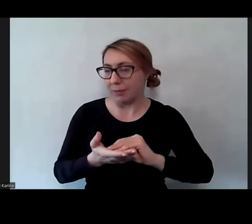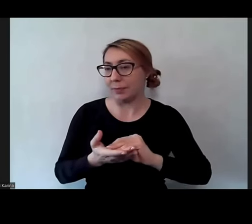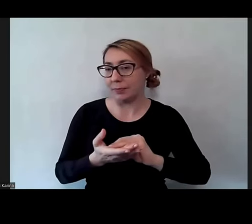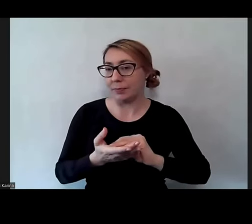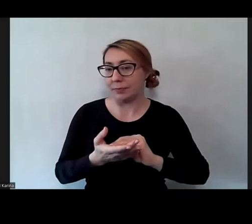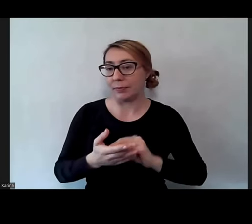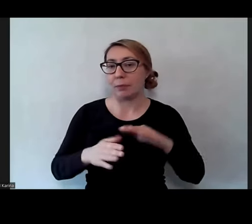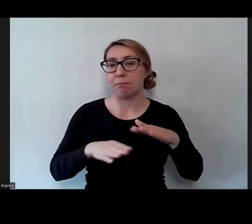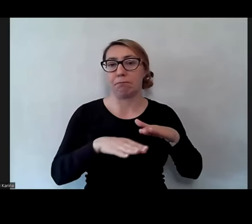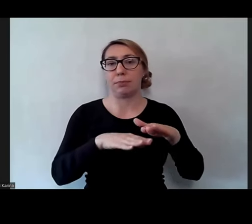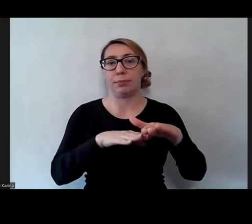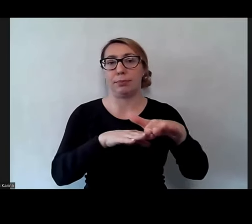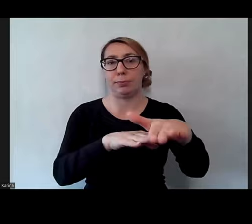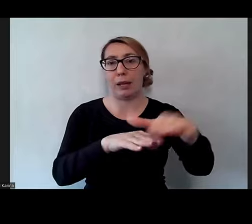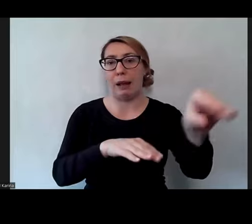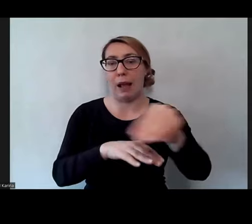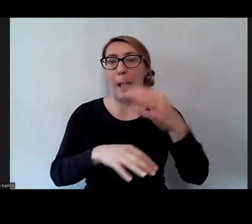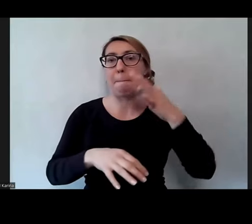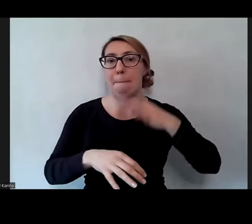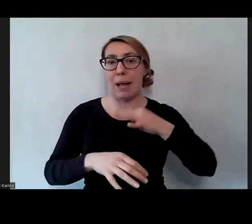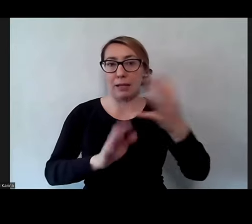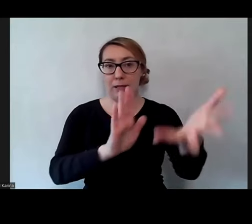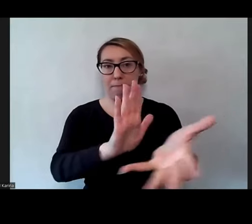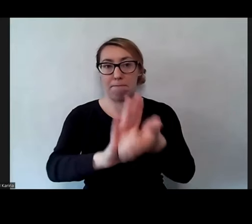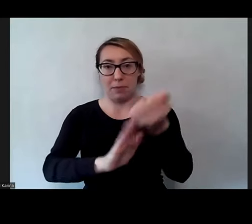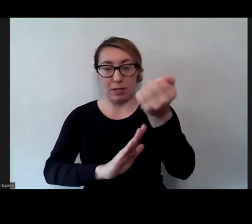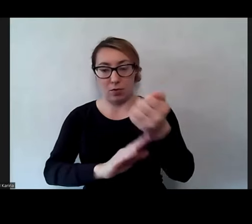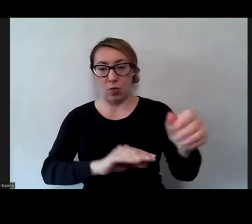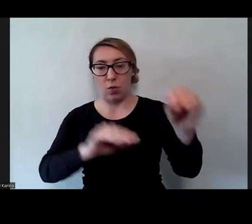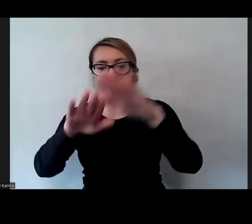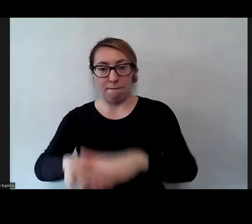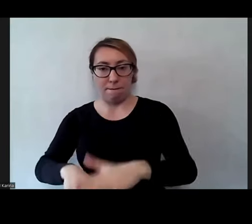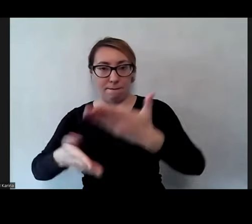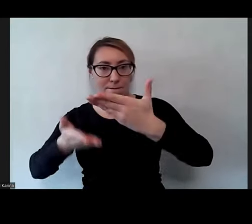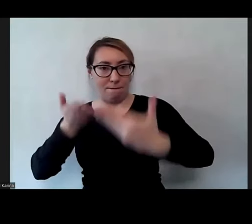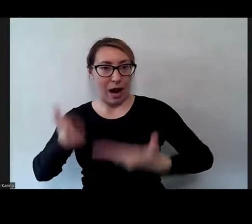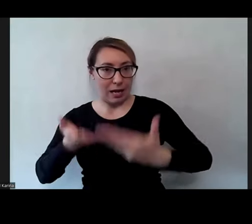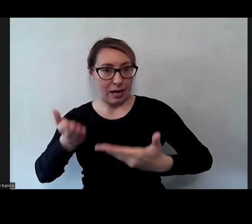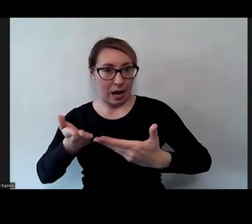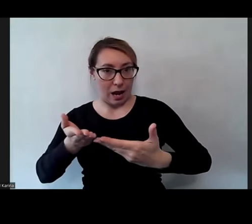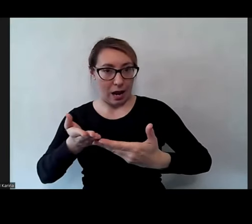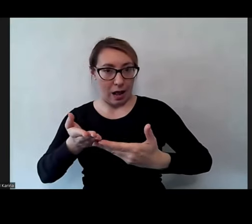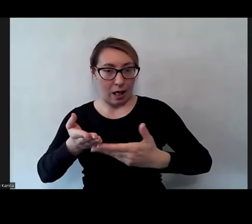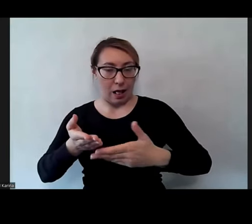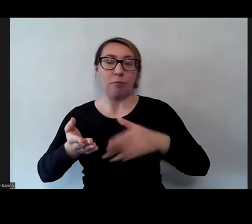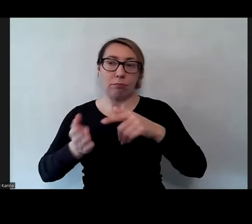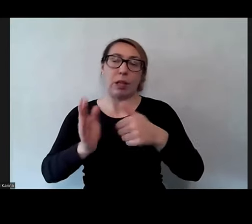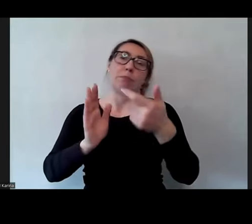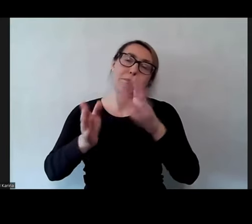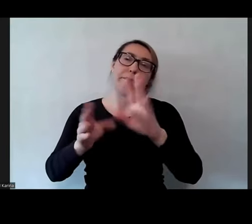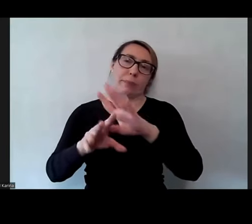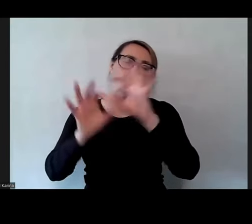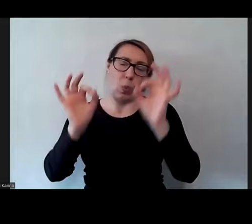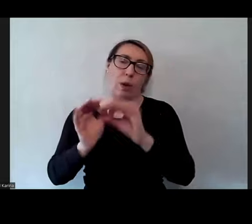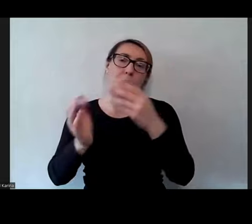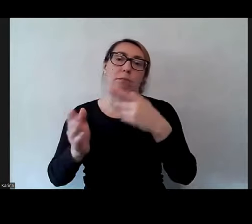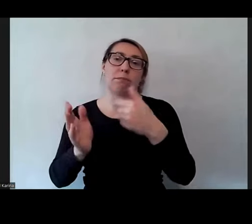Podjeżdżają do kasy. Pani bierze, kładzie na wagę, mówi tam 16,80,